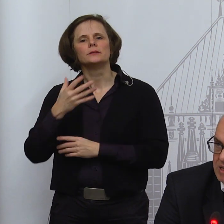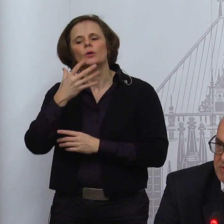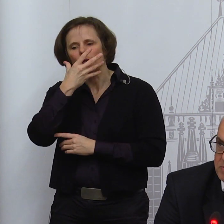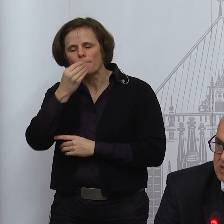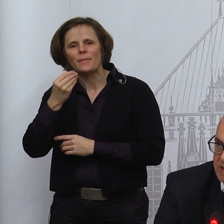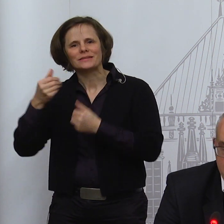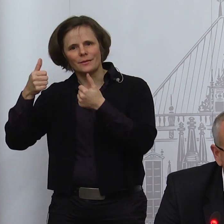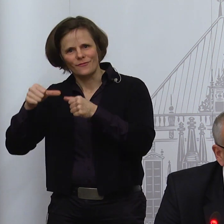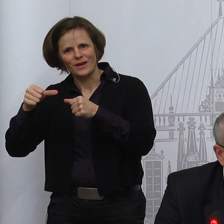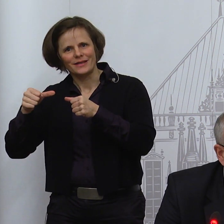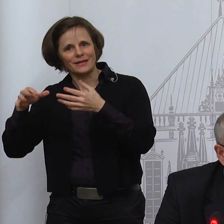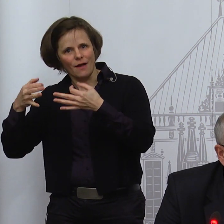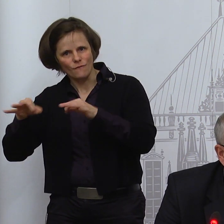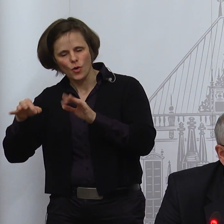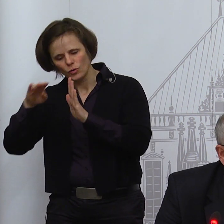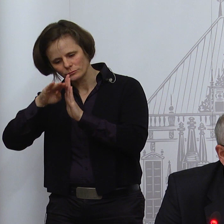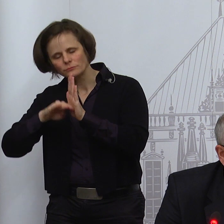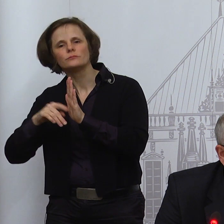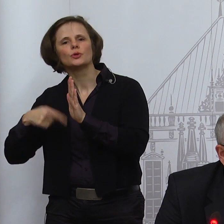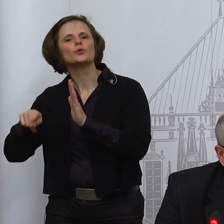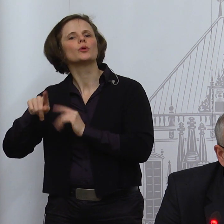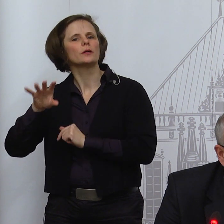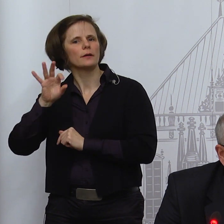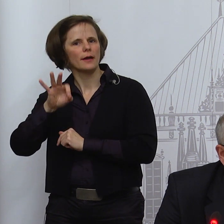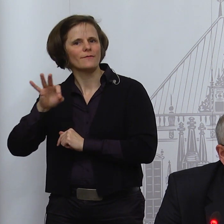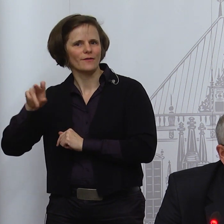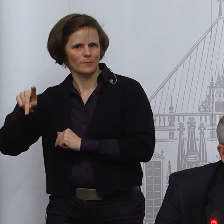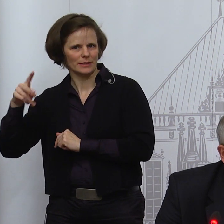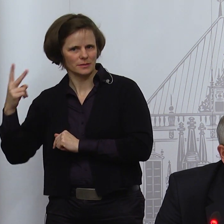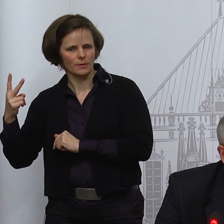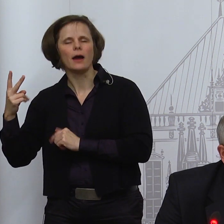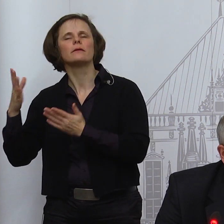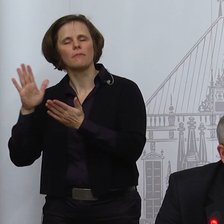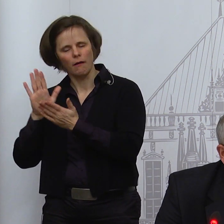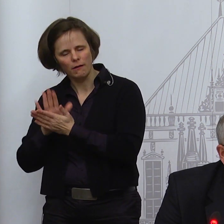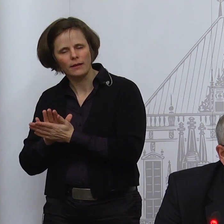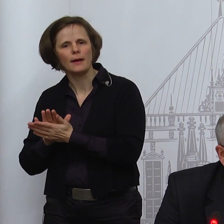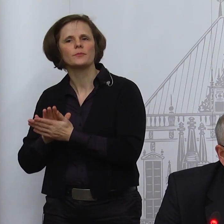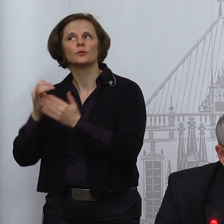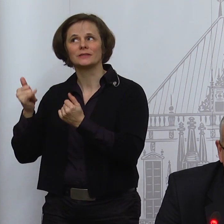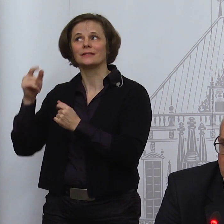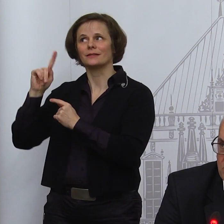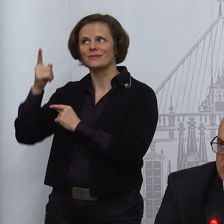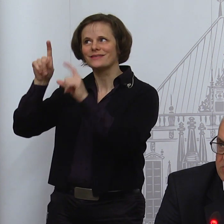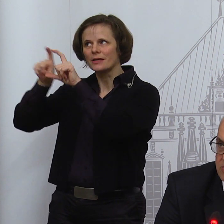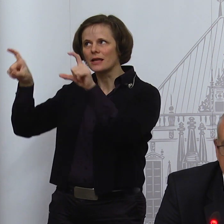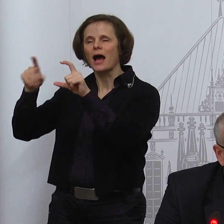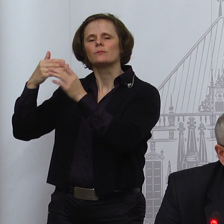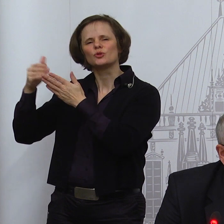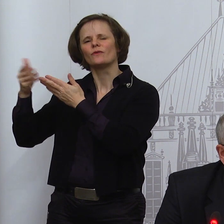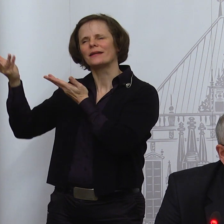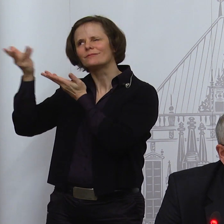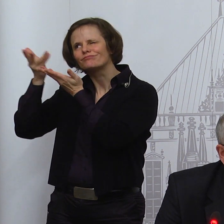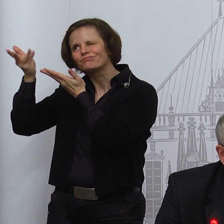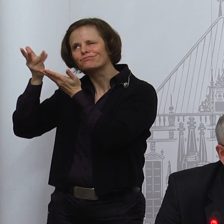auch mit FFP2-Masken. Wir werden jetzt im Senat diskutieren, wie wir damit umgehen. Ich gehe davon aus, dass wir uns da